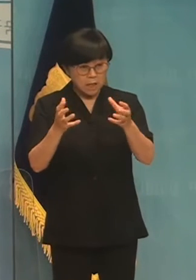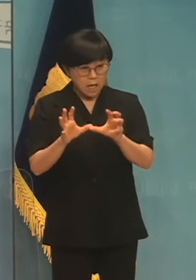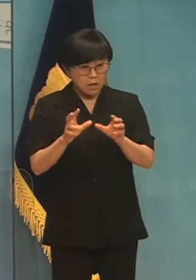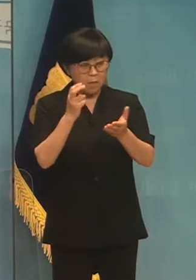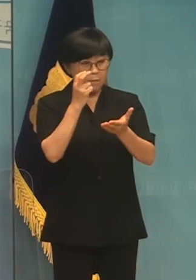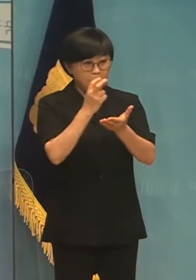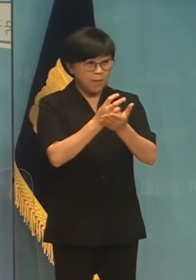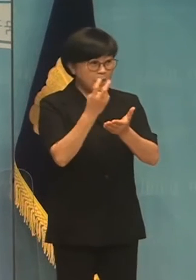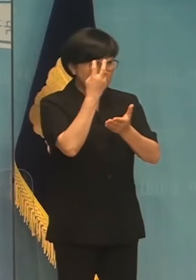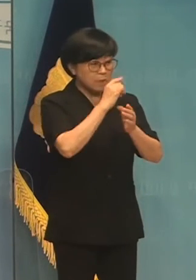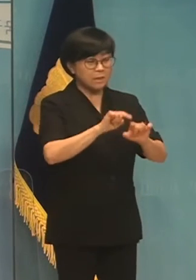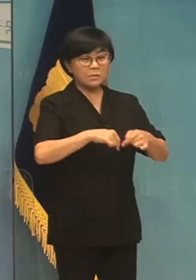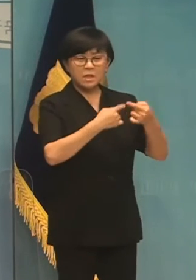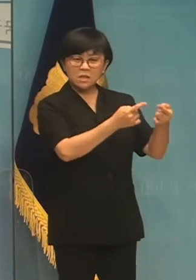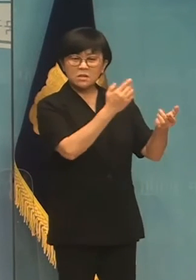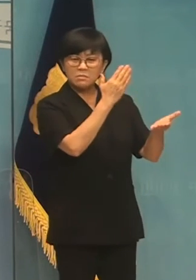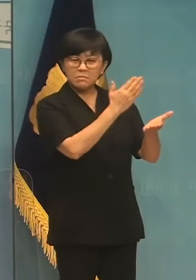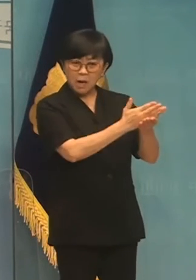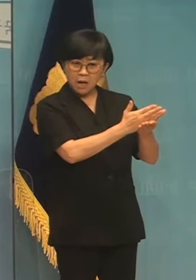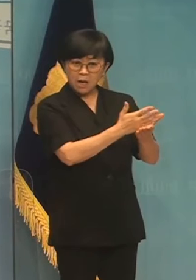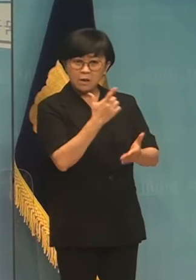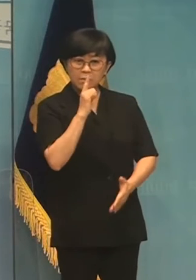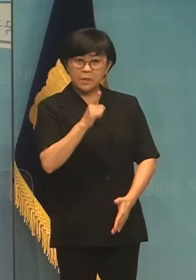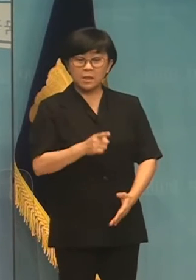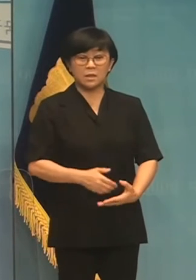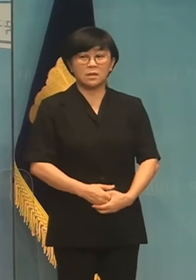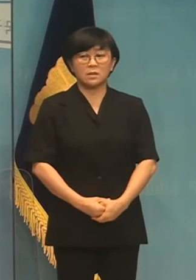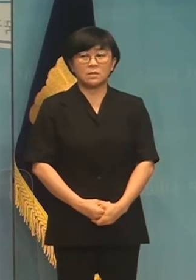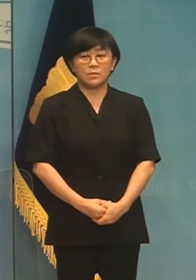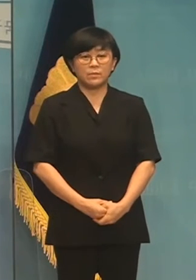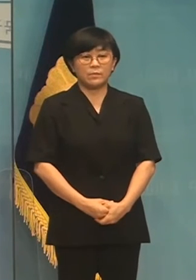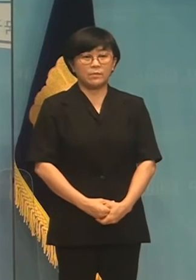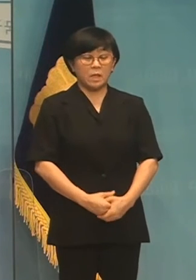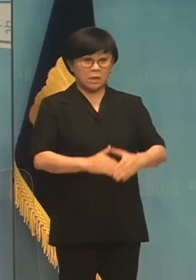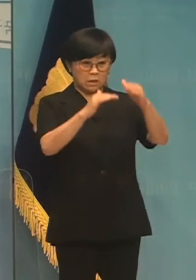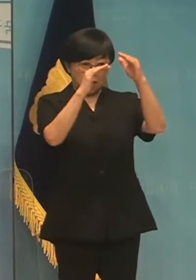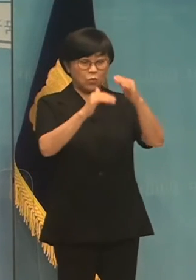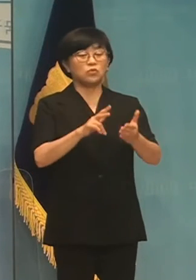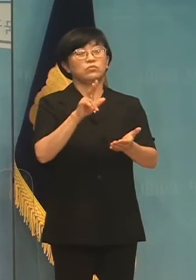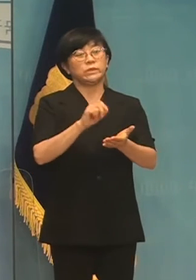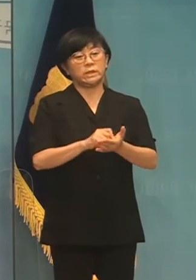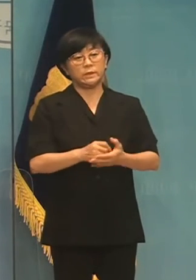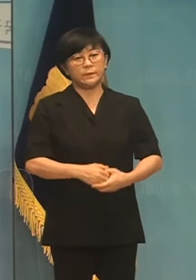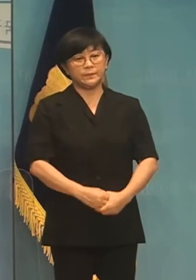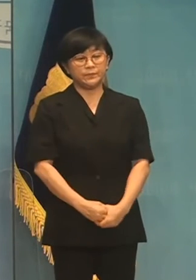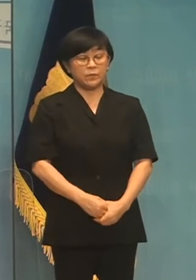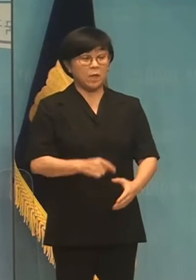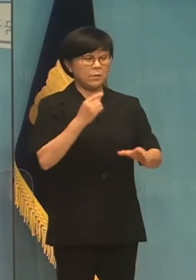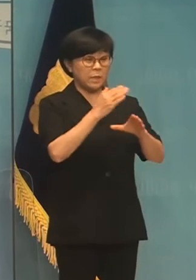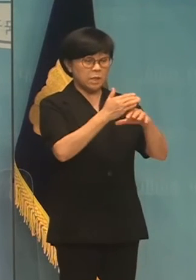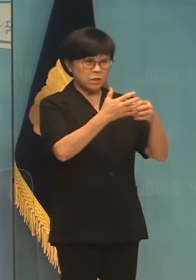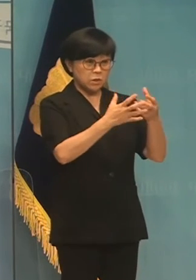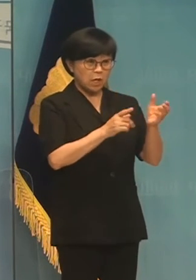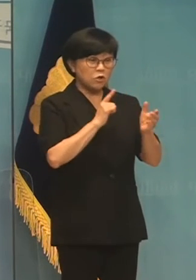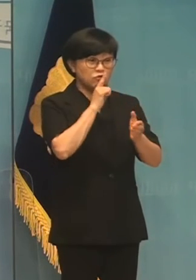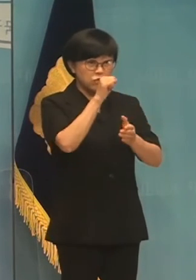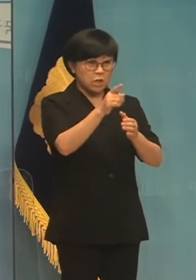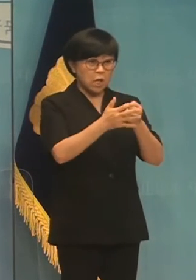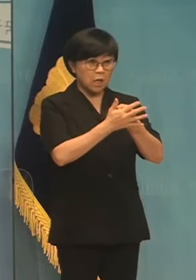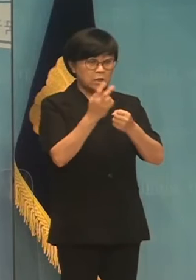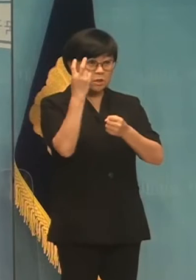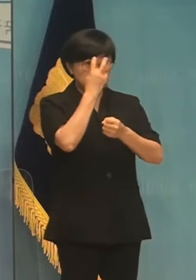법안심사에 참석도 하지 말라는 것입니까? 내용도 문제입니다. 민주당이 주장하는